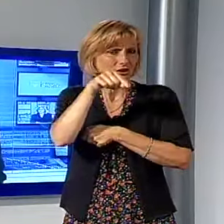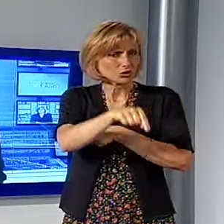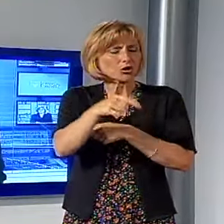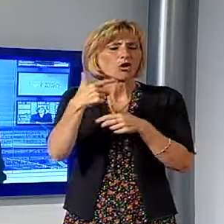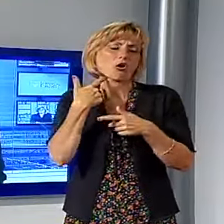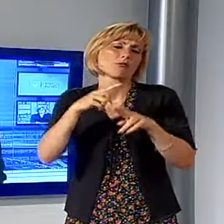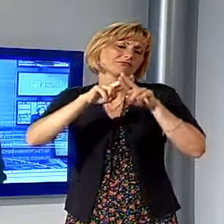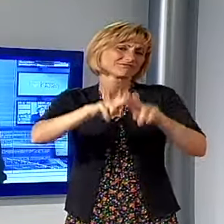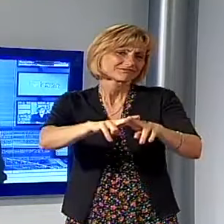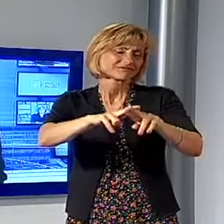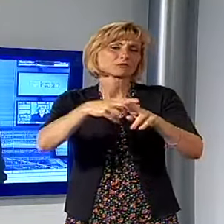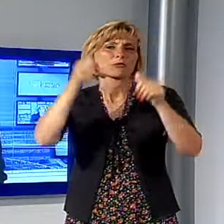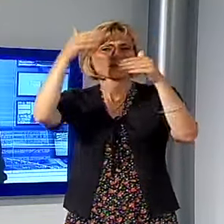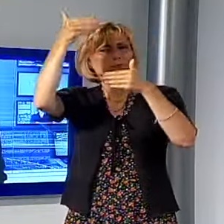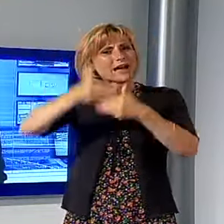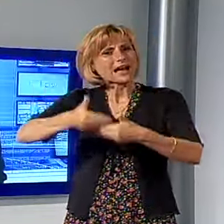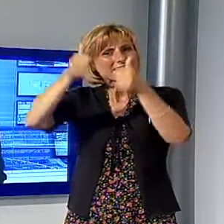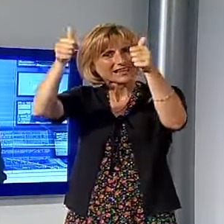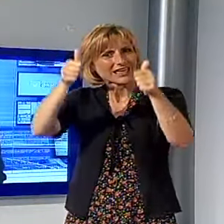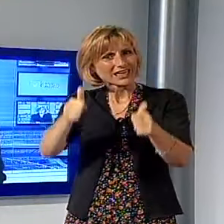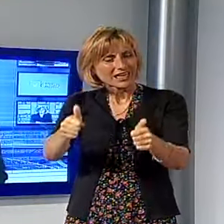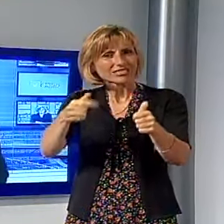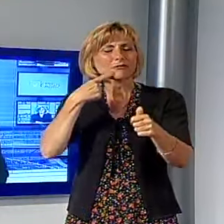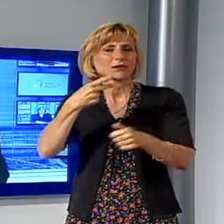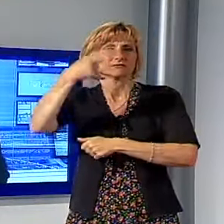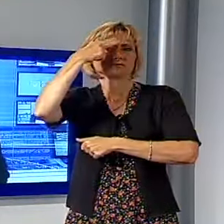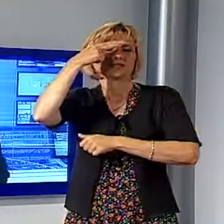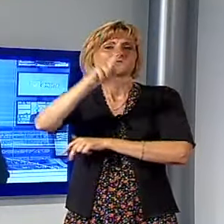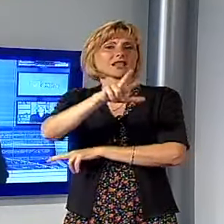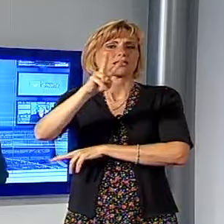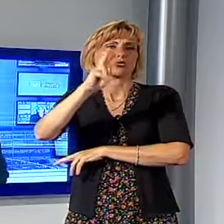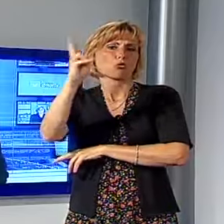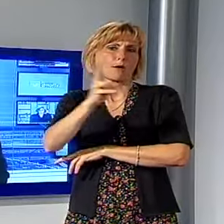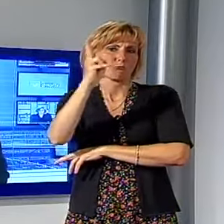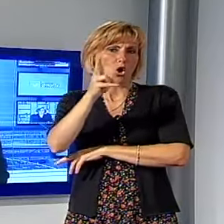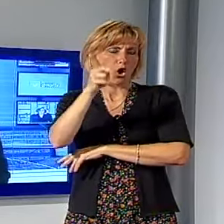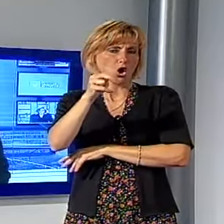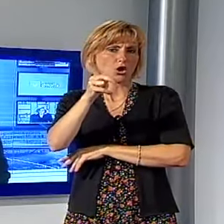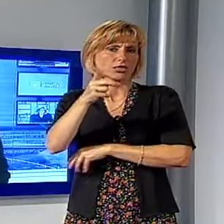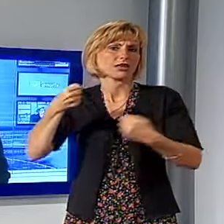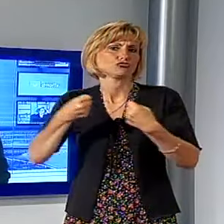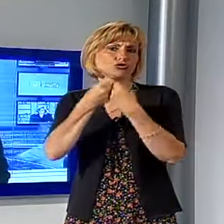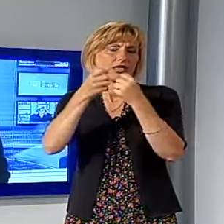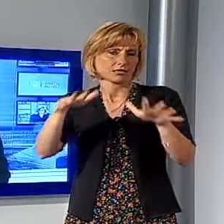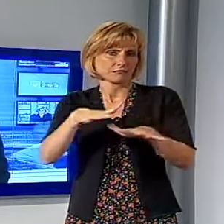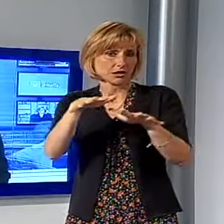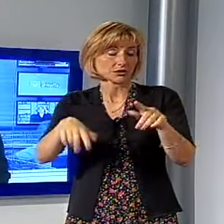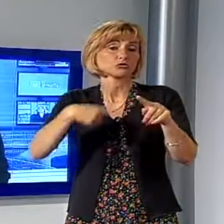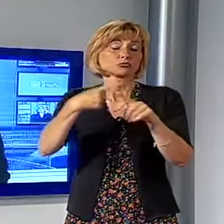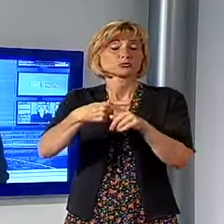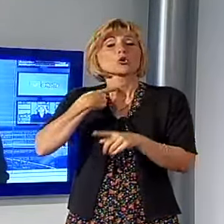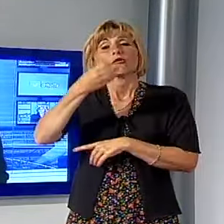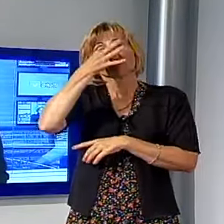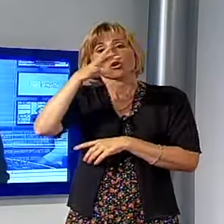visitatori affissi alla parete in ricordo delle 32 vittime della strage di Viareggio. È stato portato via anche un